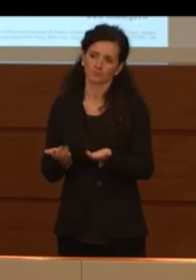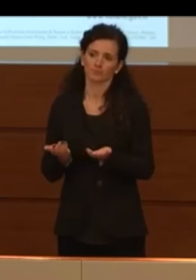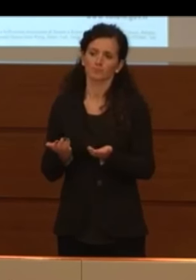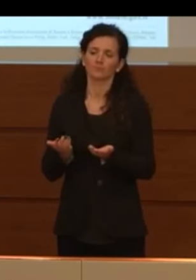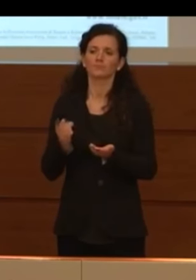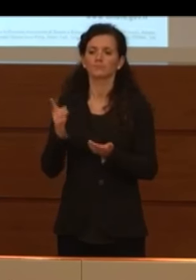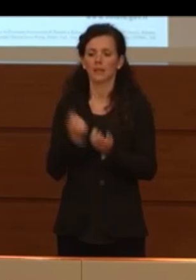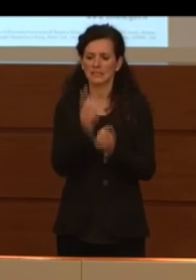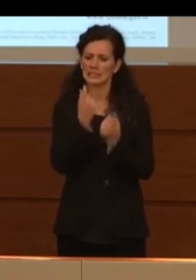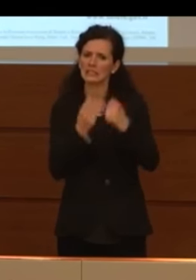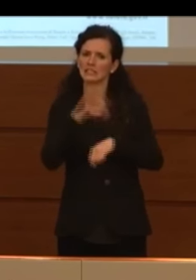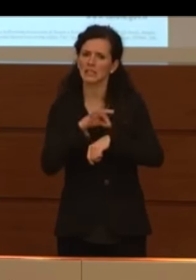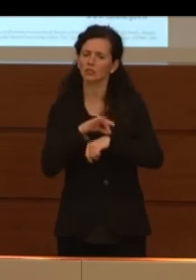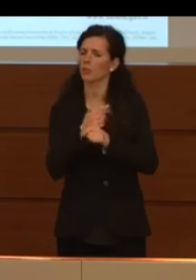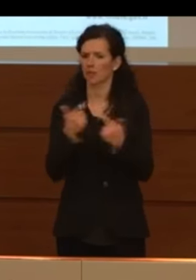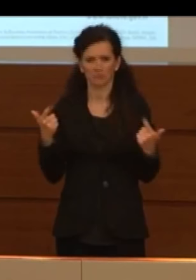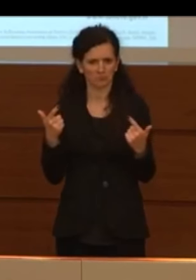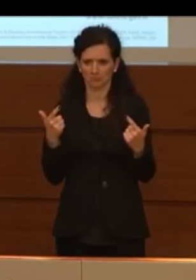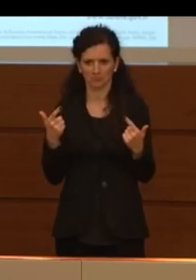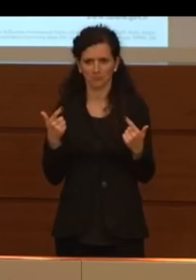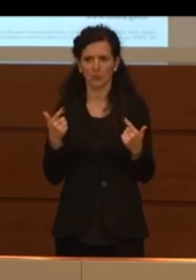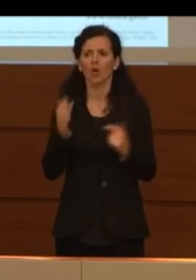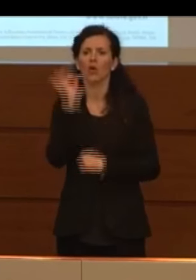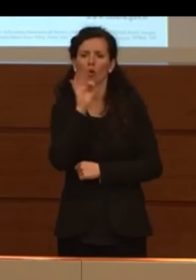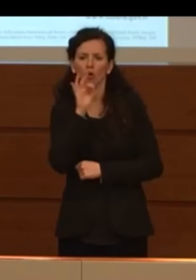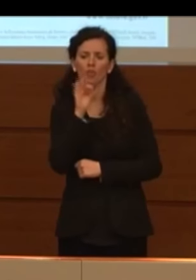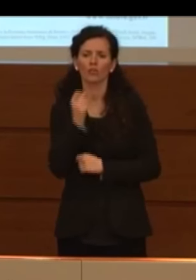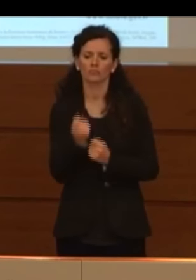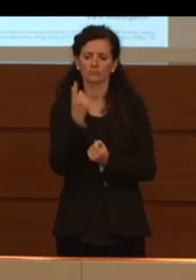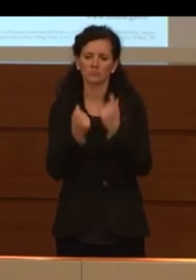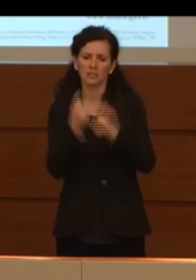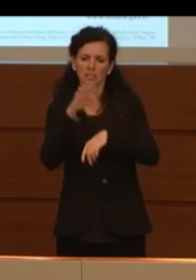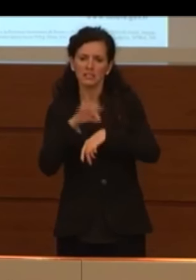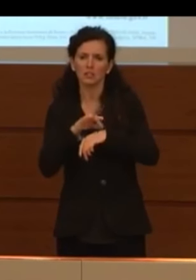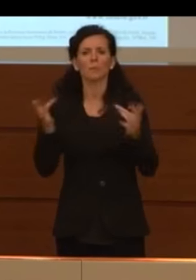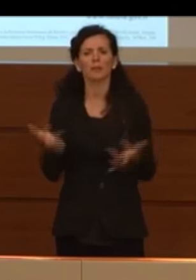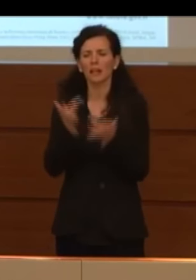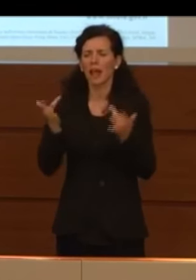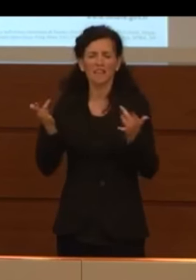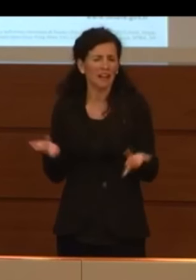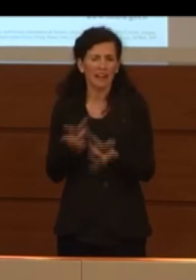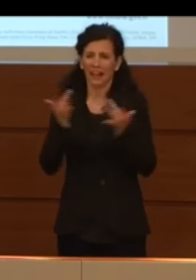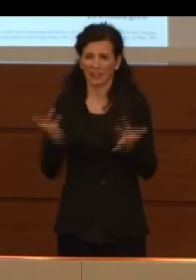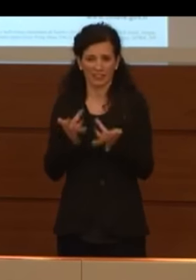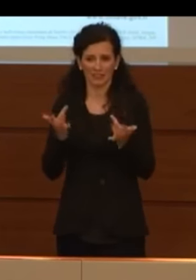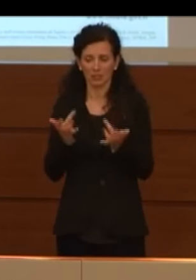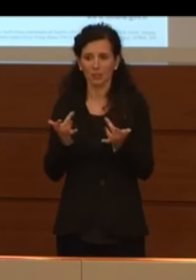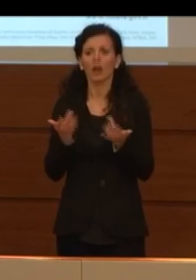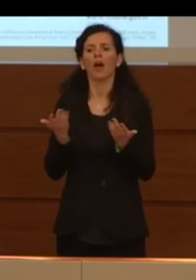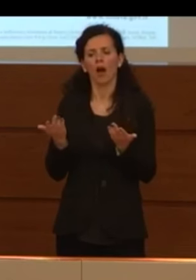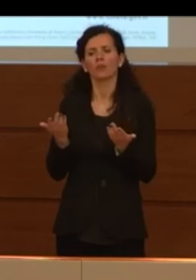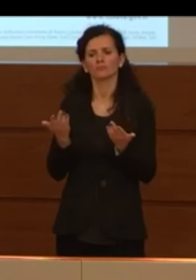hanno sintomi, sono asintomatici o hanno sintomi assolutamente lievissimi da non